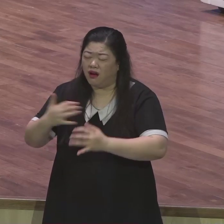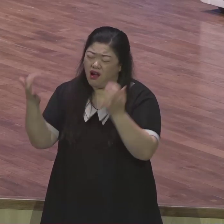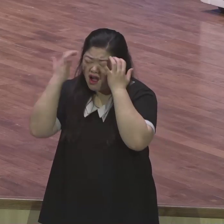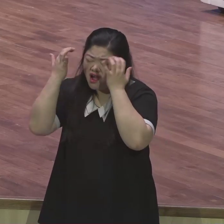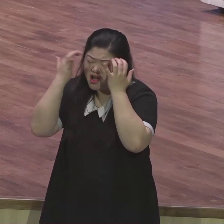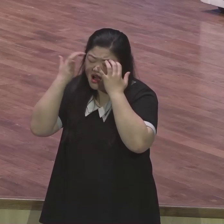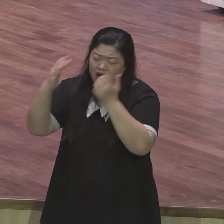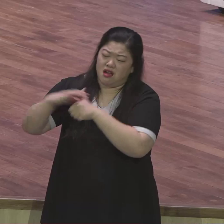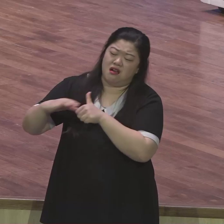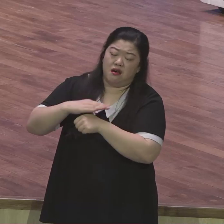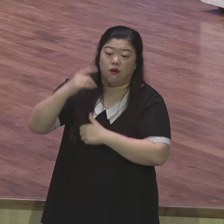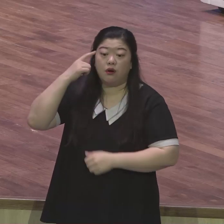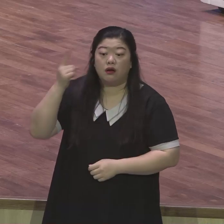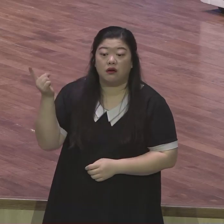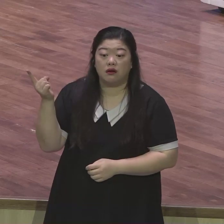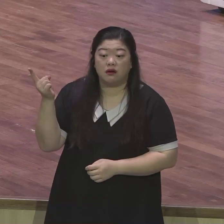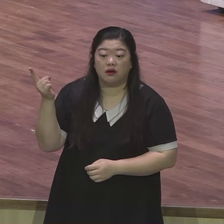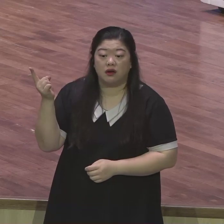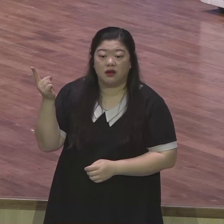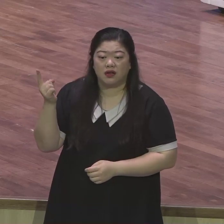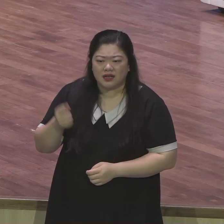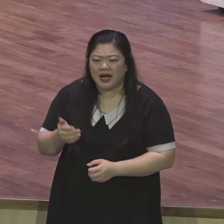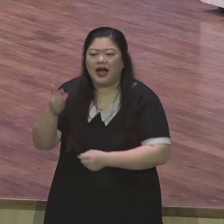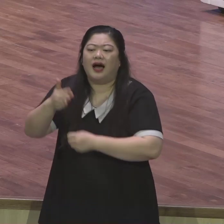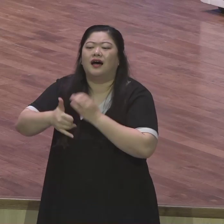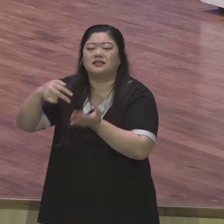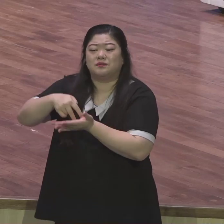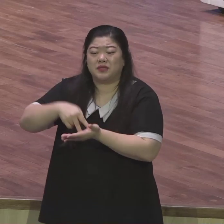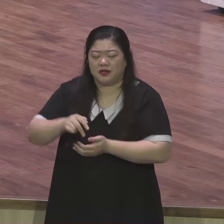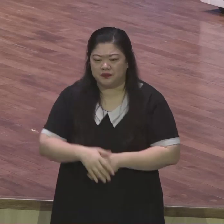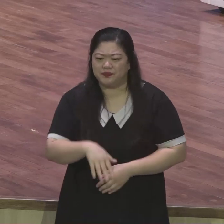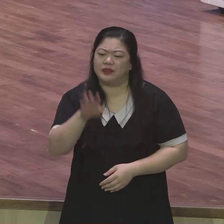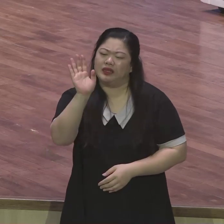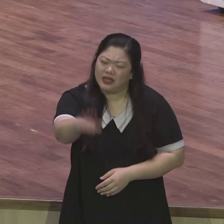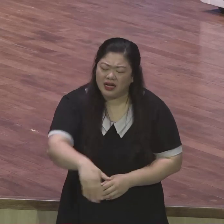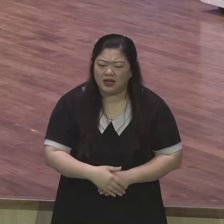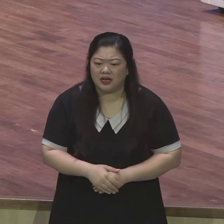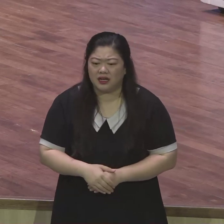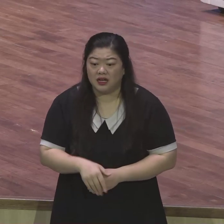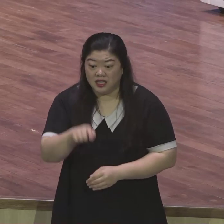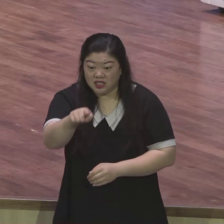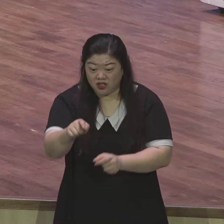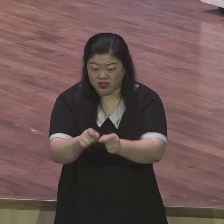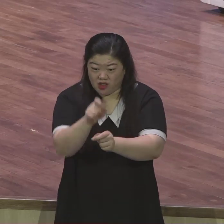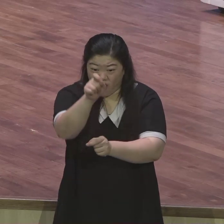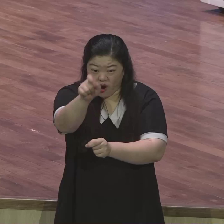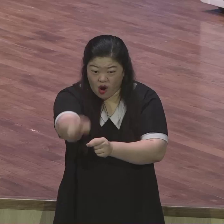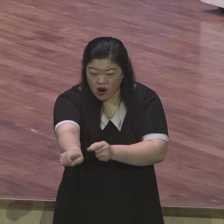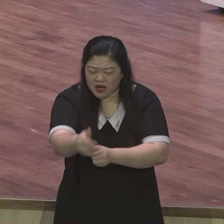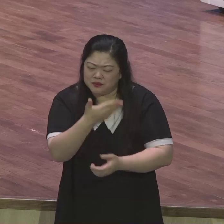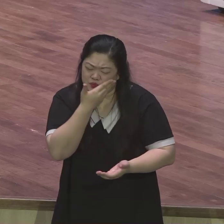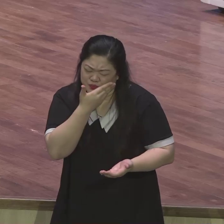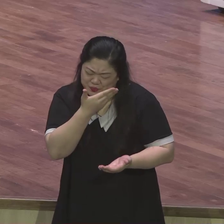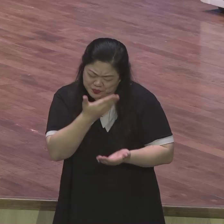아니라 고난을 통해 우리에게 있는 영원한 소유가 얼마나 가치 있는 것인지 체험하게 하셔서